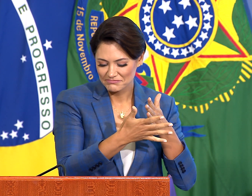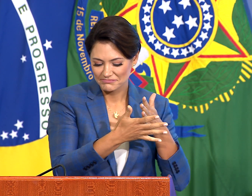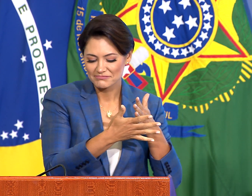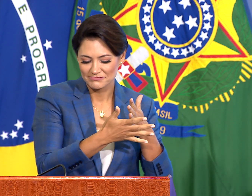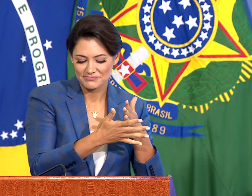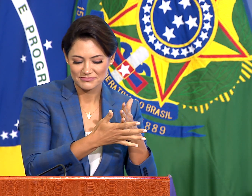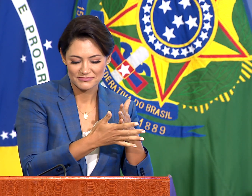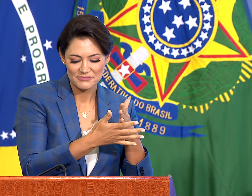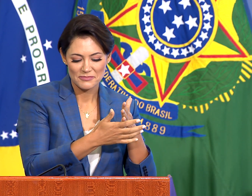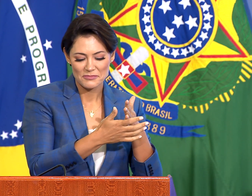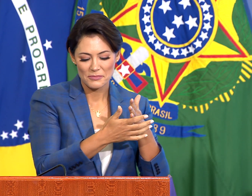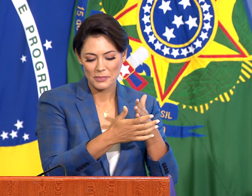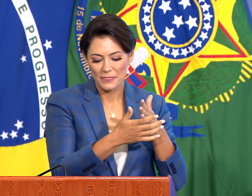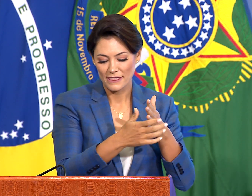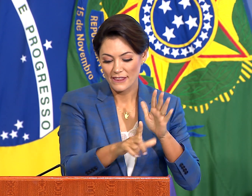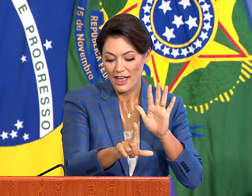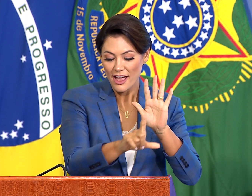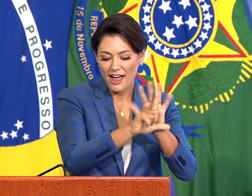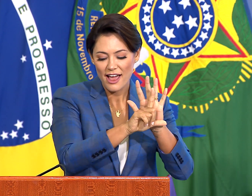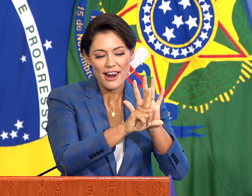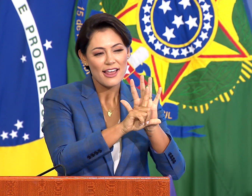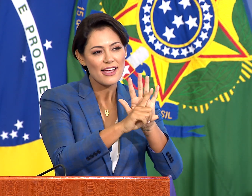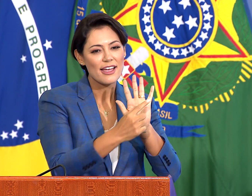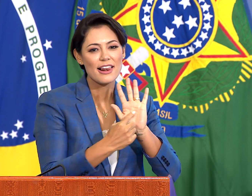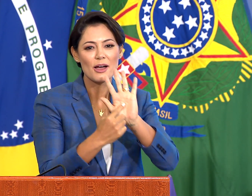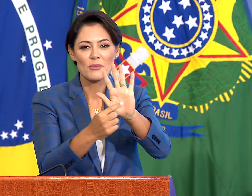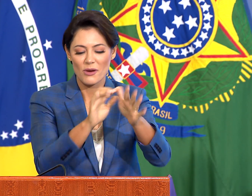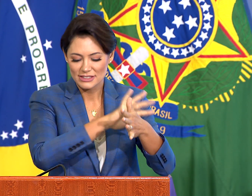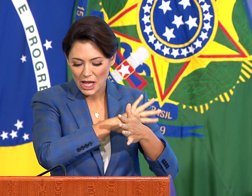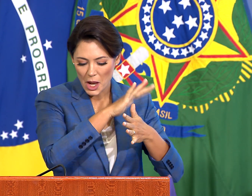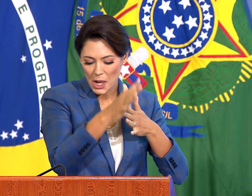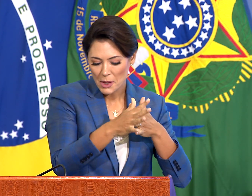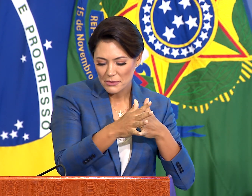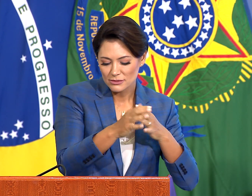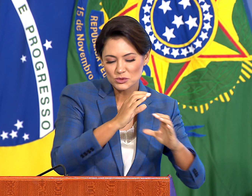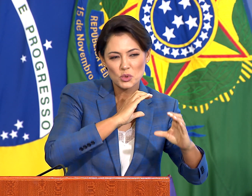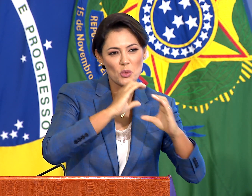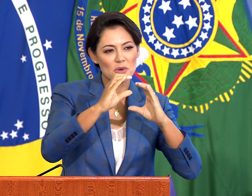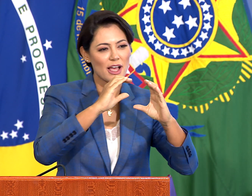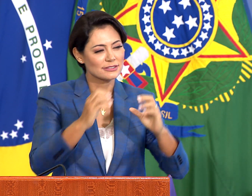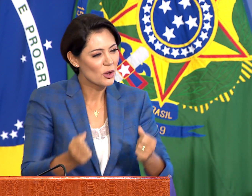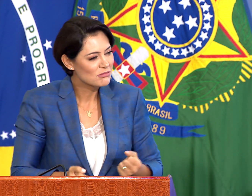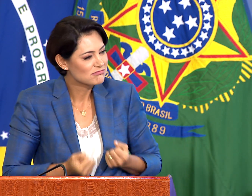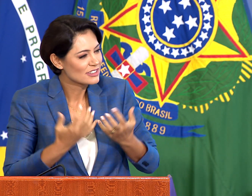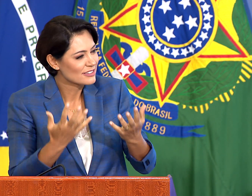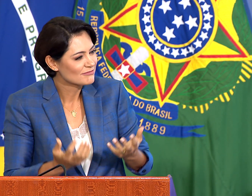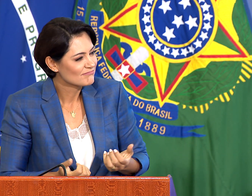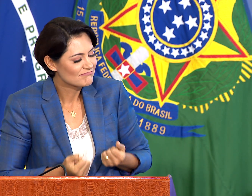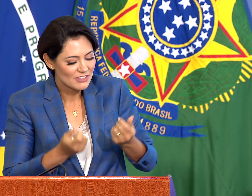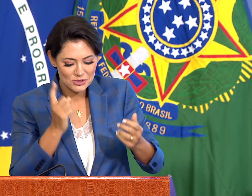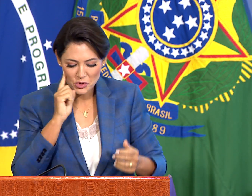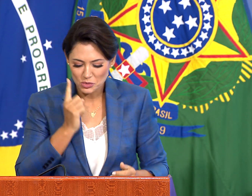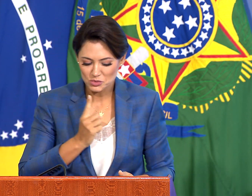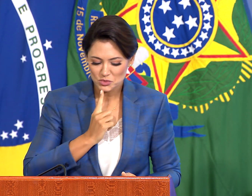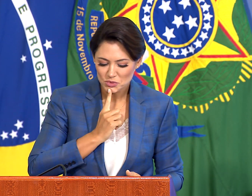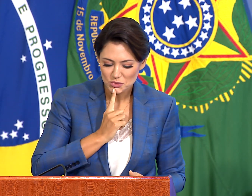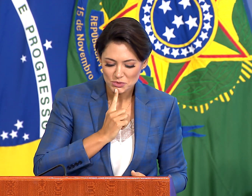língua brasileira de sinais como meio legal de comunicação e expressão dos surdos,